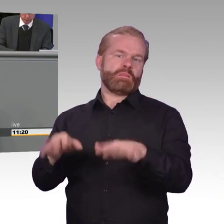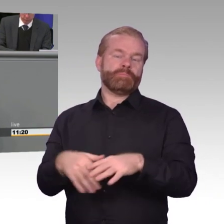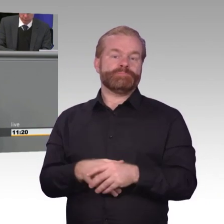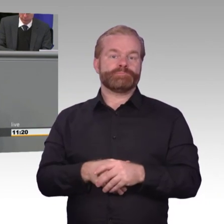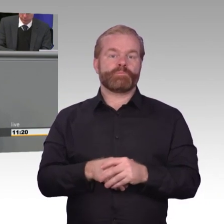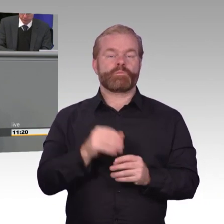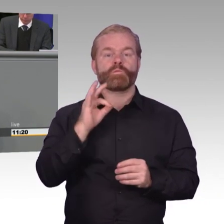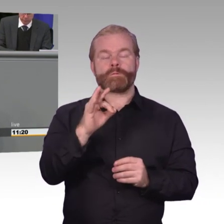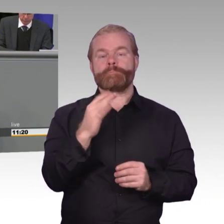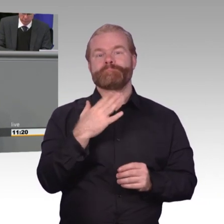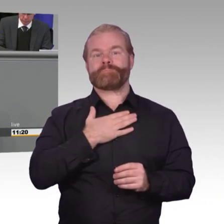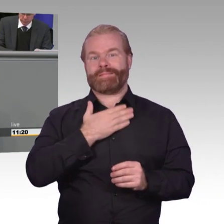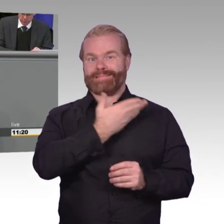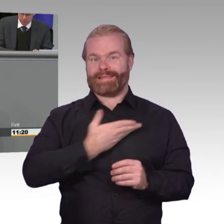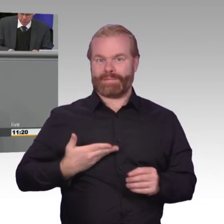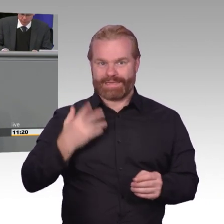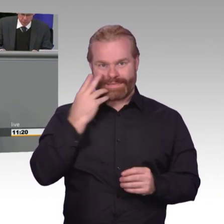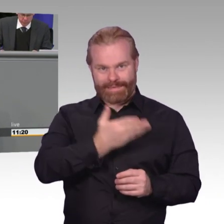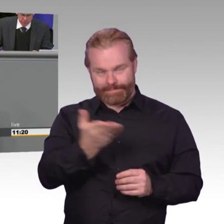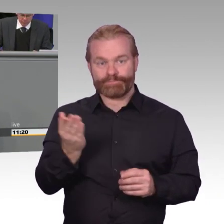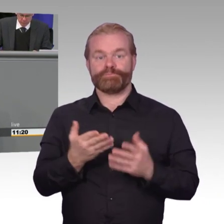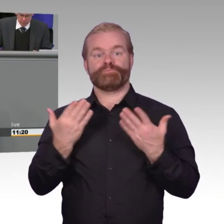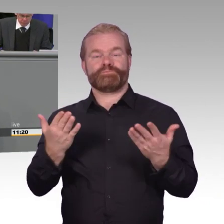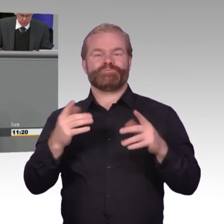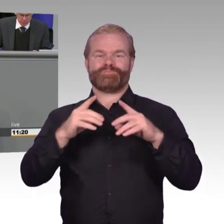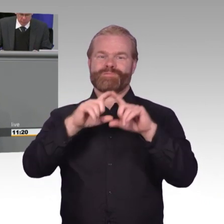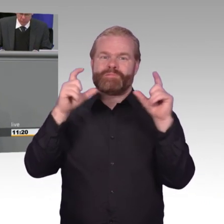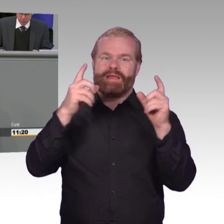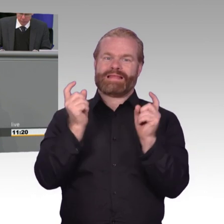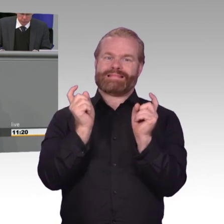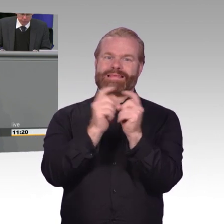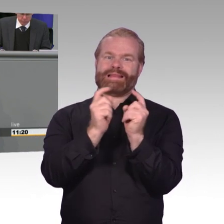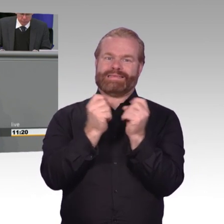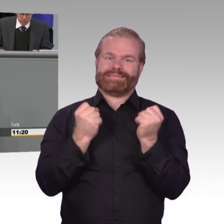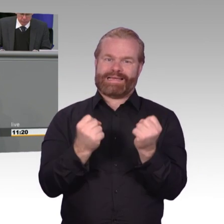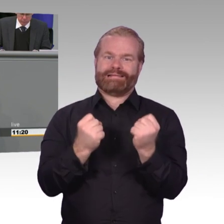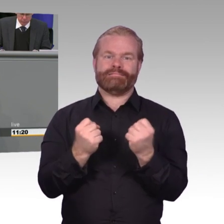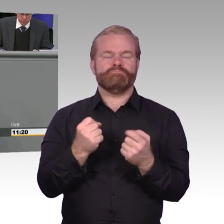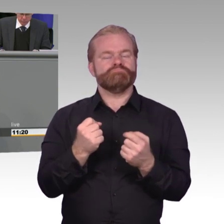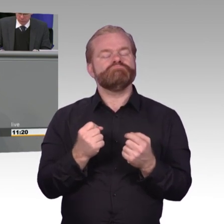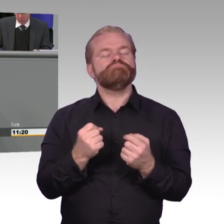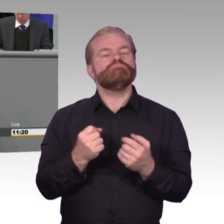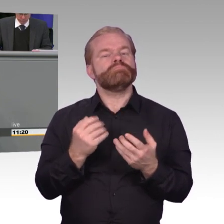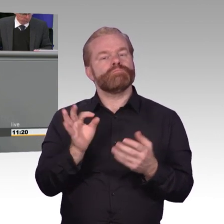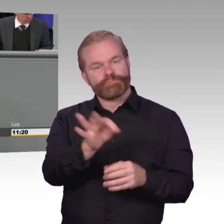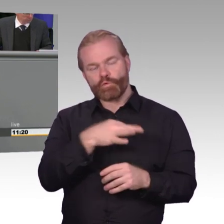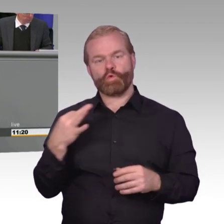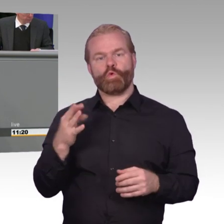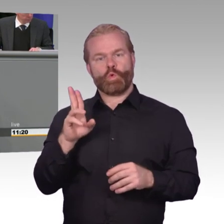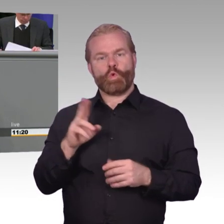Fachgruppe N im THW nennen. Im etwaigen Ausfall kritischer Infrastrukturen, beispielsweise durch